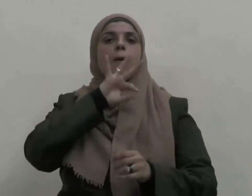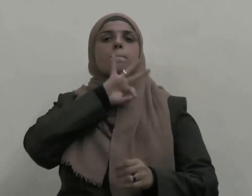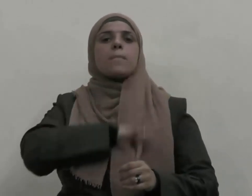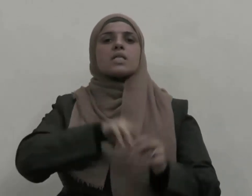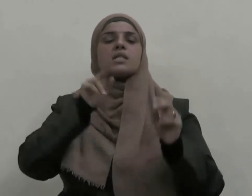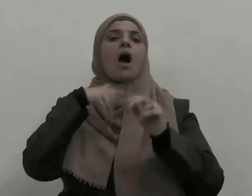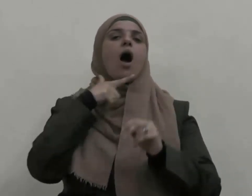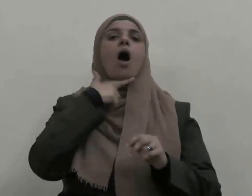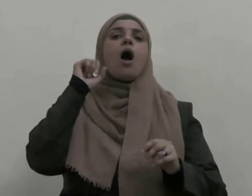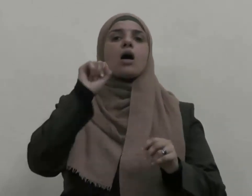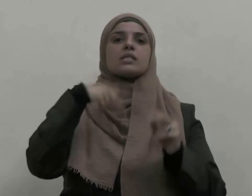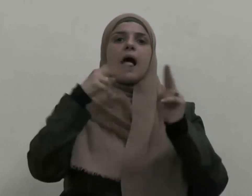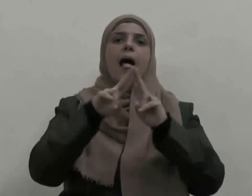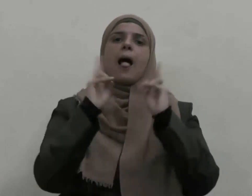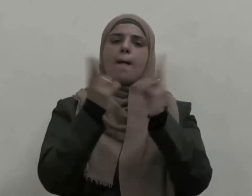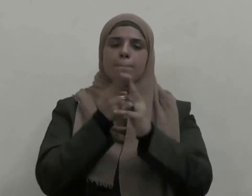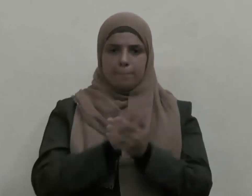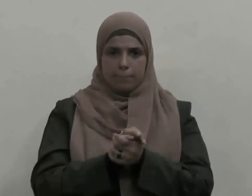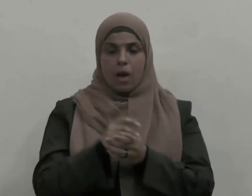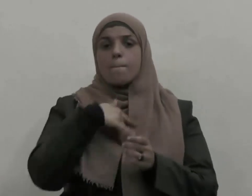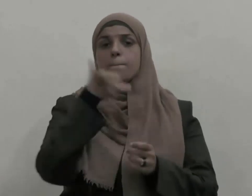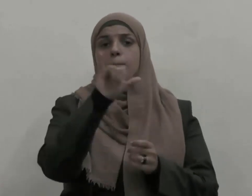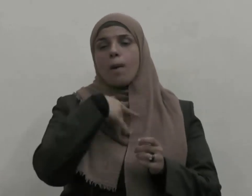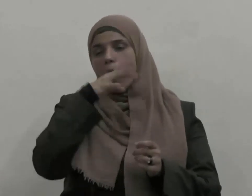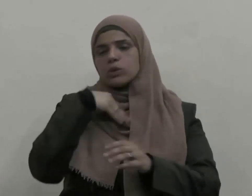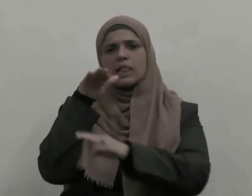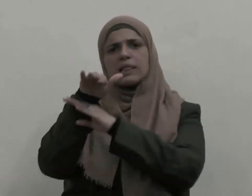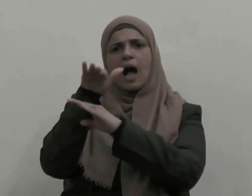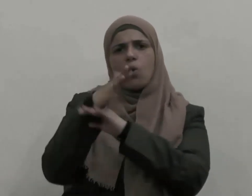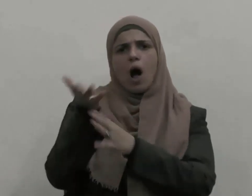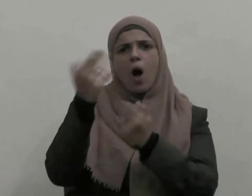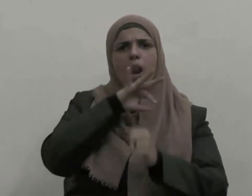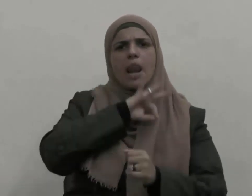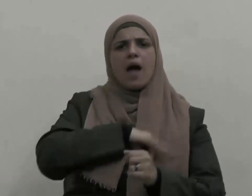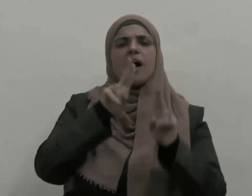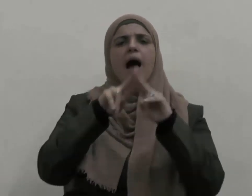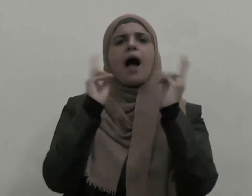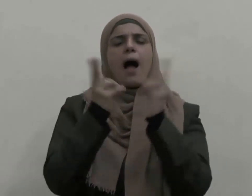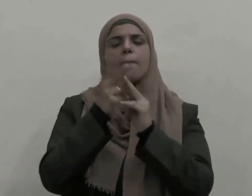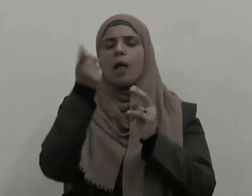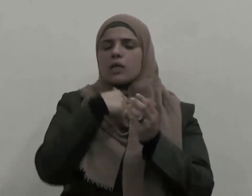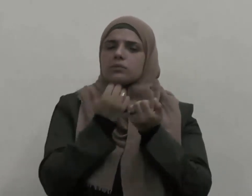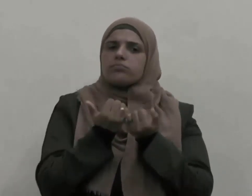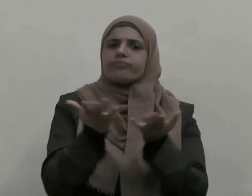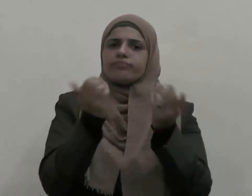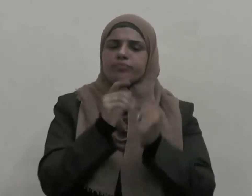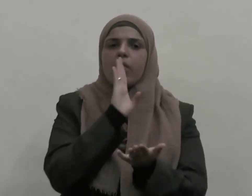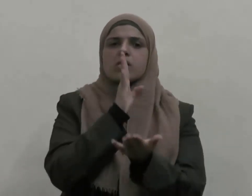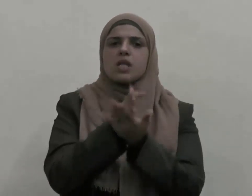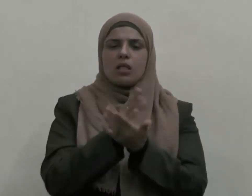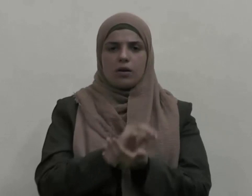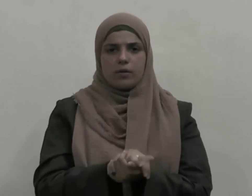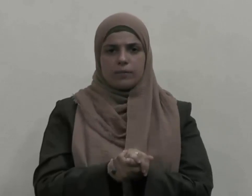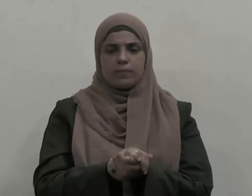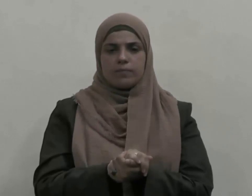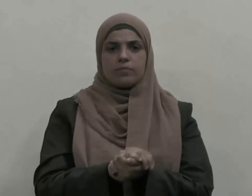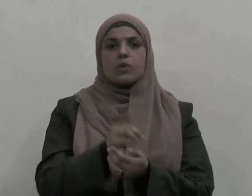وإنما يدعو إلى النفع العام والعطاء الصادق وينادي بالتعاون على البر